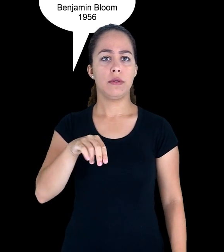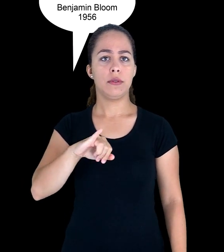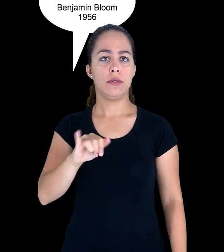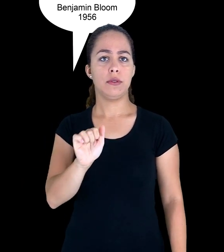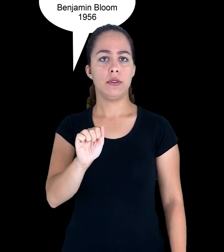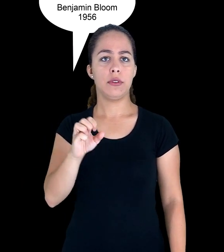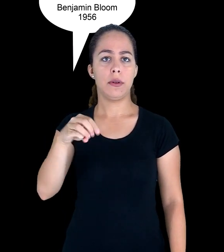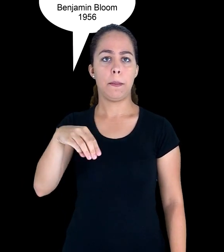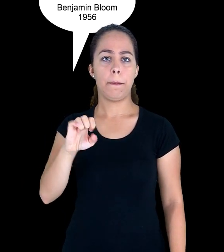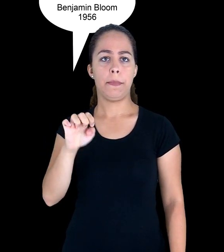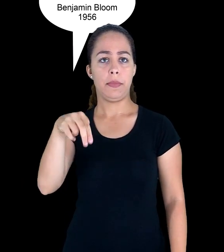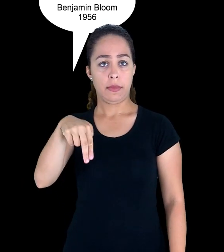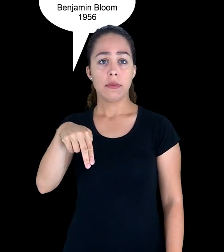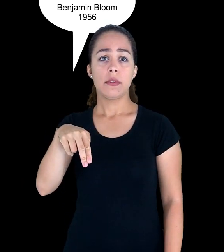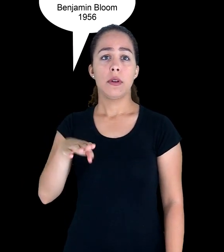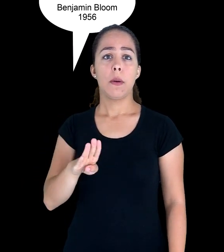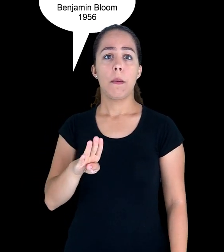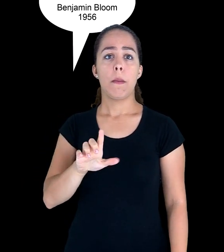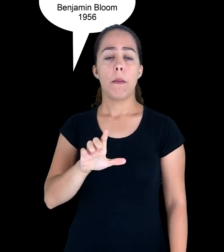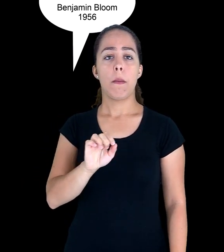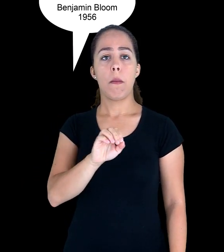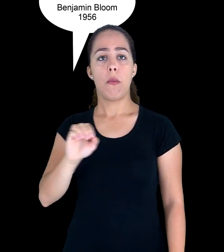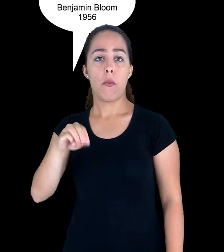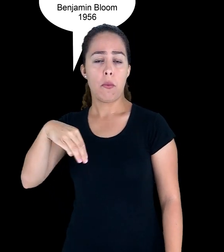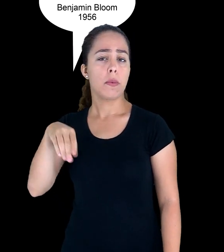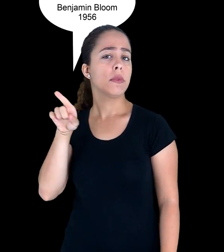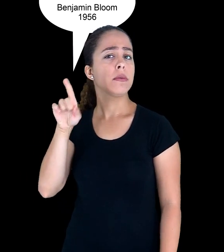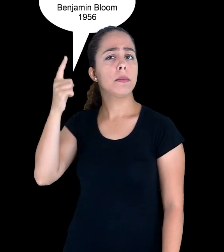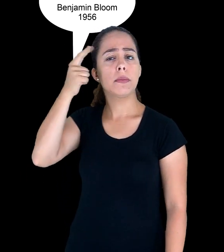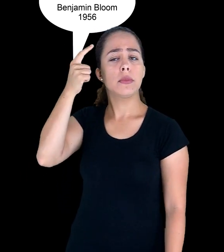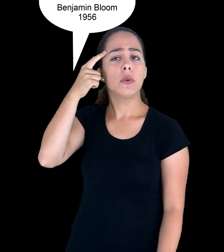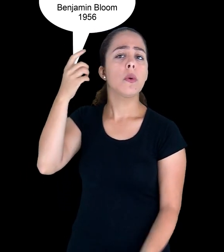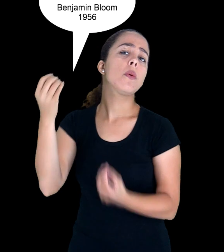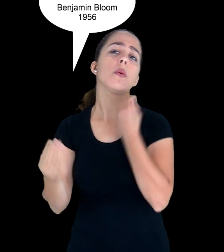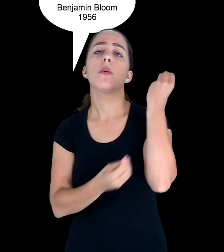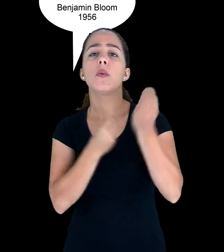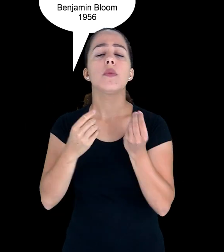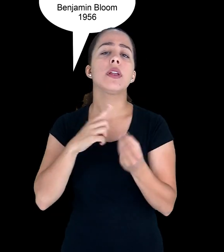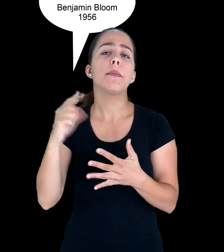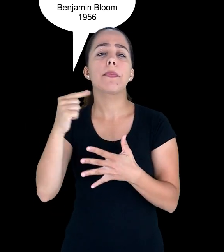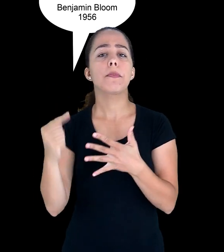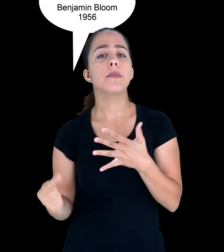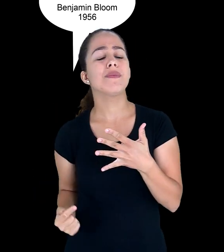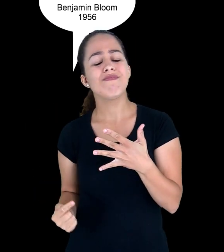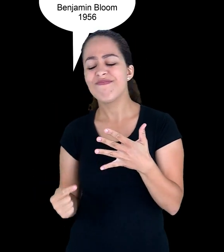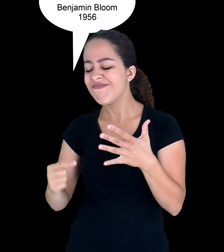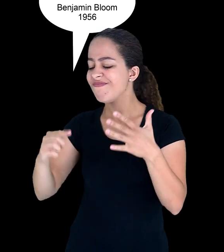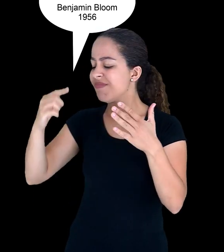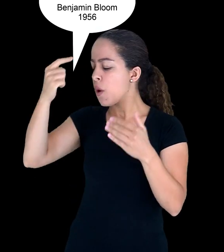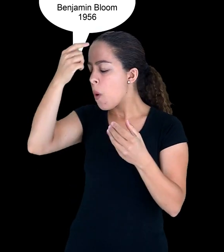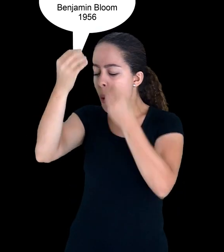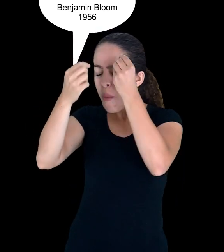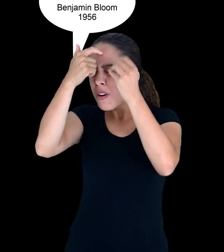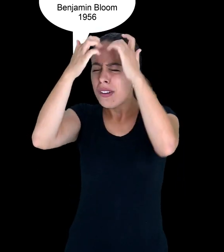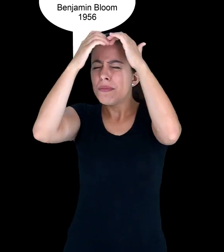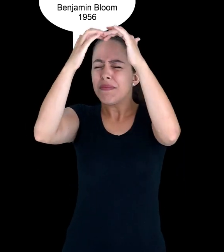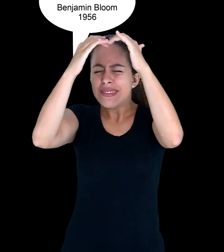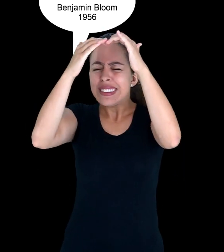com a identificação dos processos mentais que afetam a aprendizagem. Então, nessa teoria, o cérebro não é mais uma